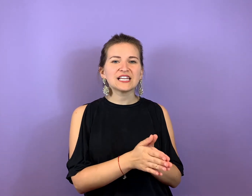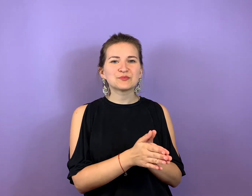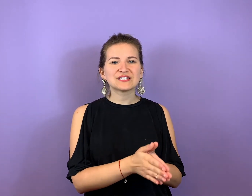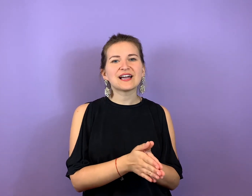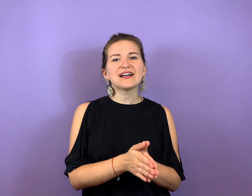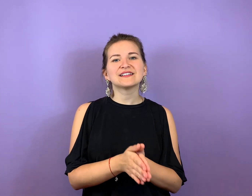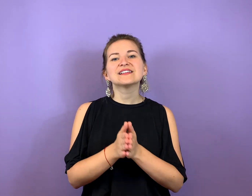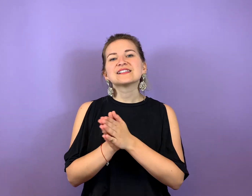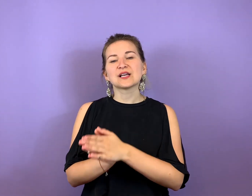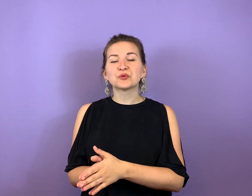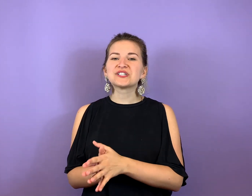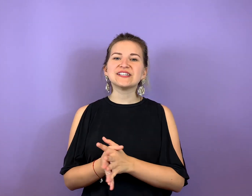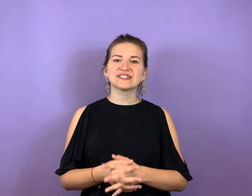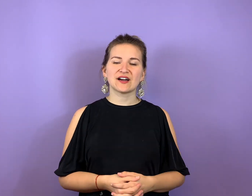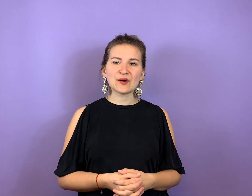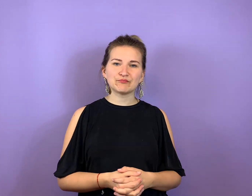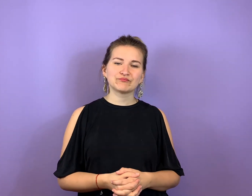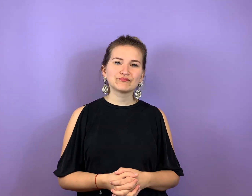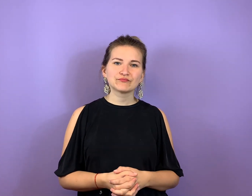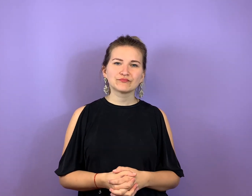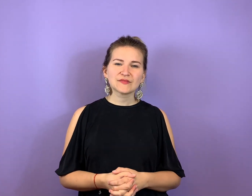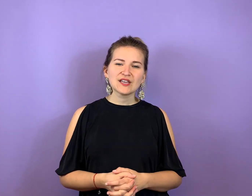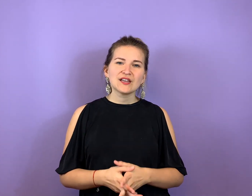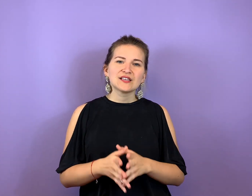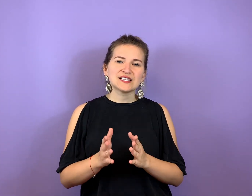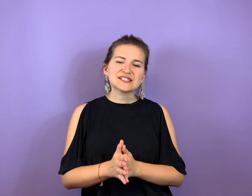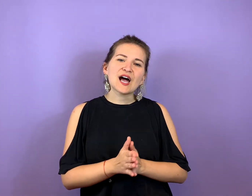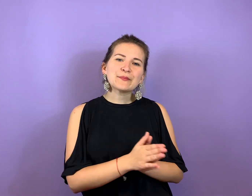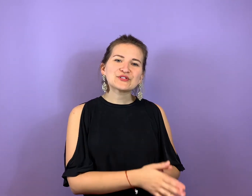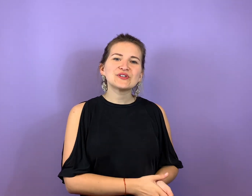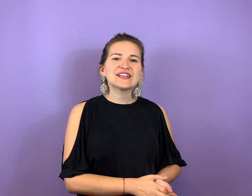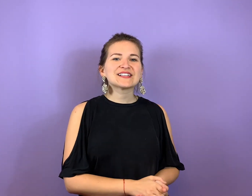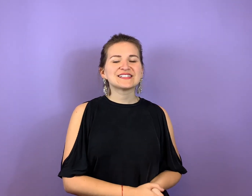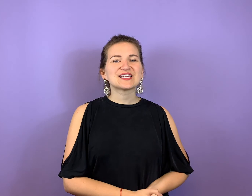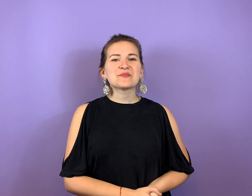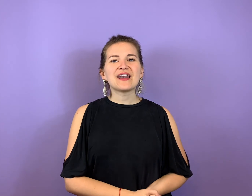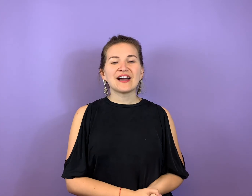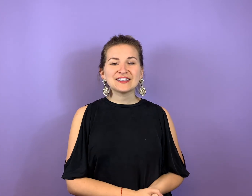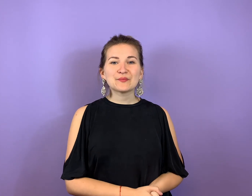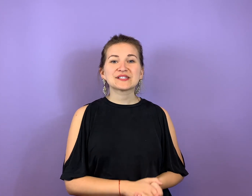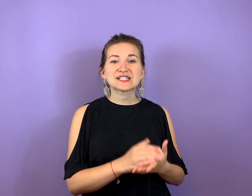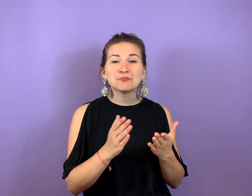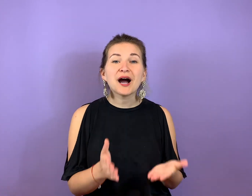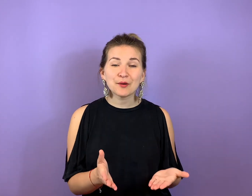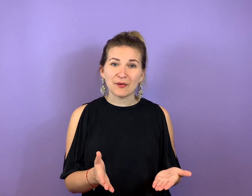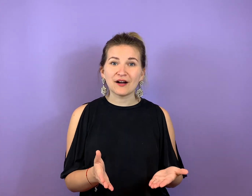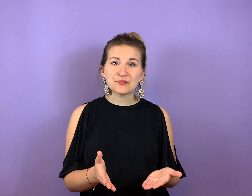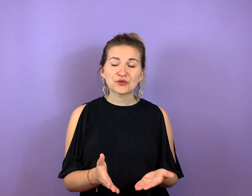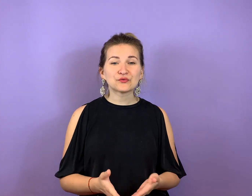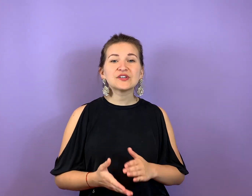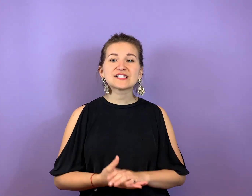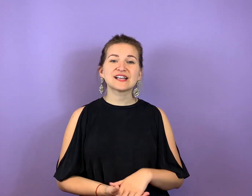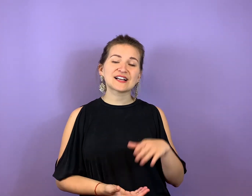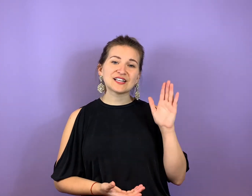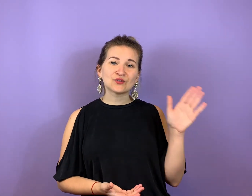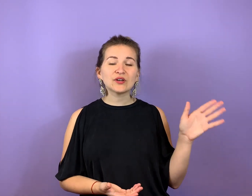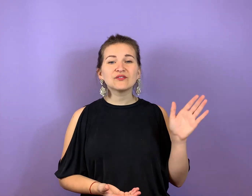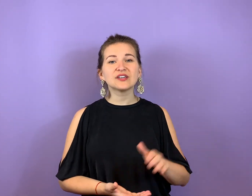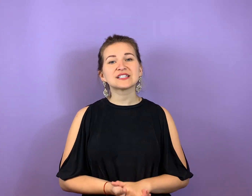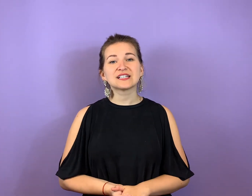bis dahin sabotiert haben. Sätze abzulegen ist nicht immer leicht, aber es ist machbar. Und wie gesagt, der neue Weg, den